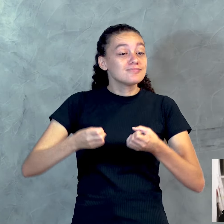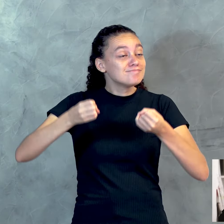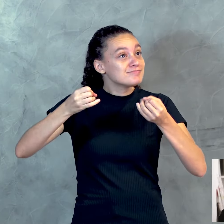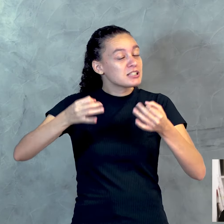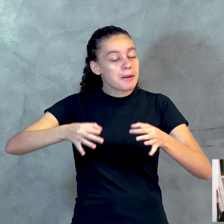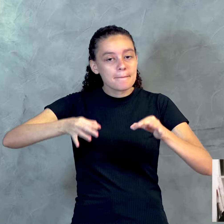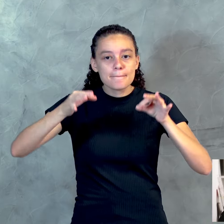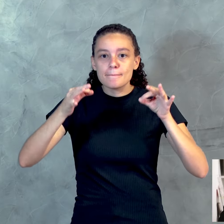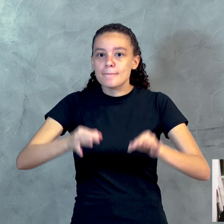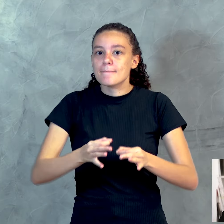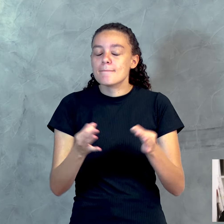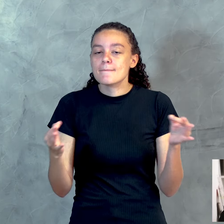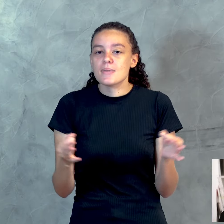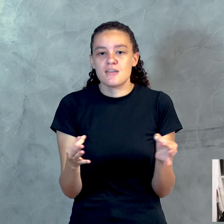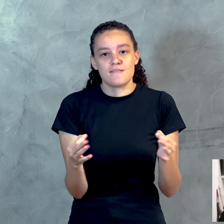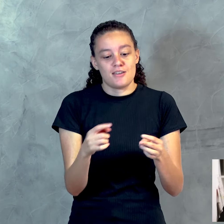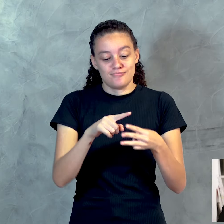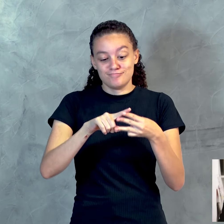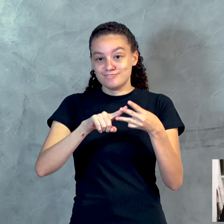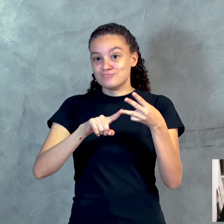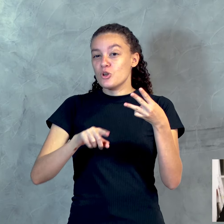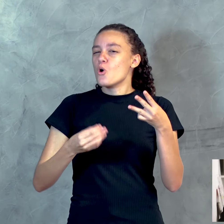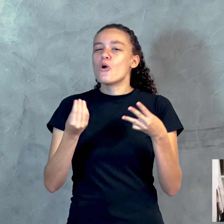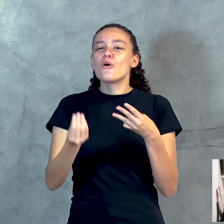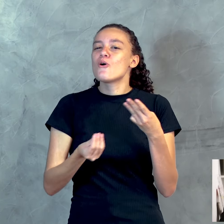essas três etapas da graça.